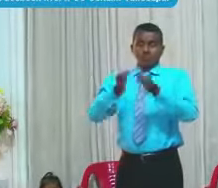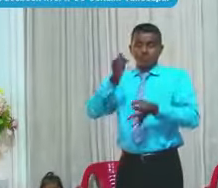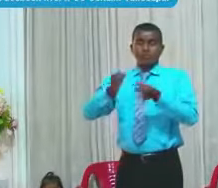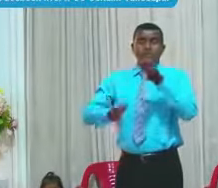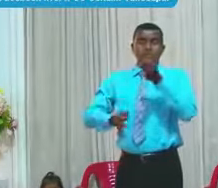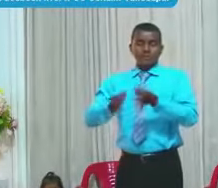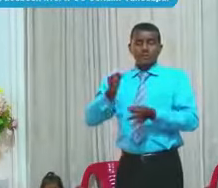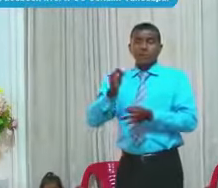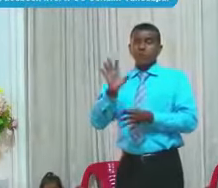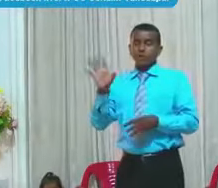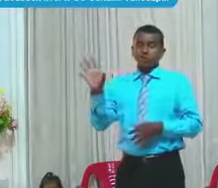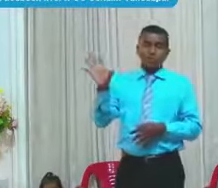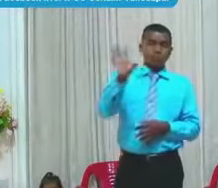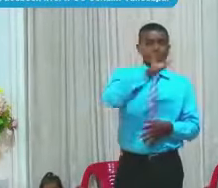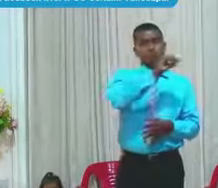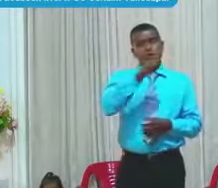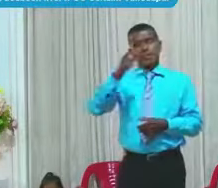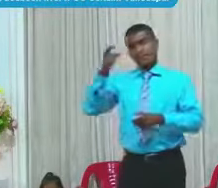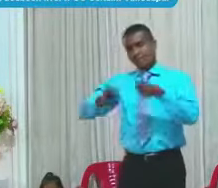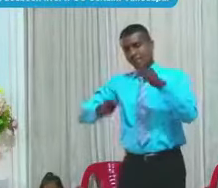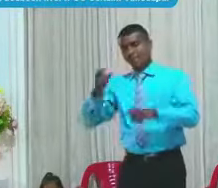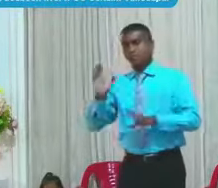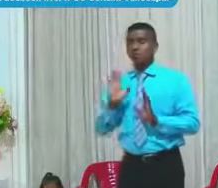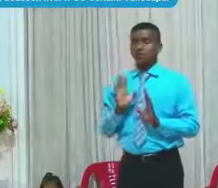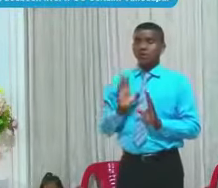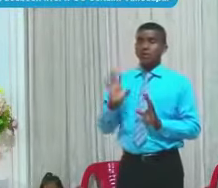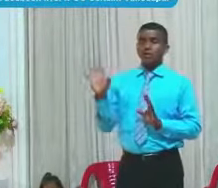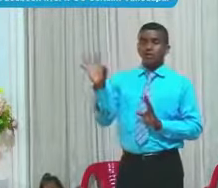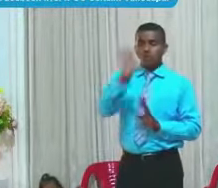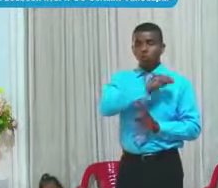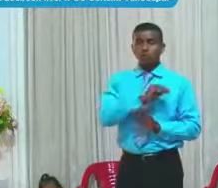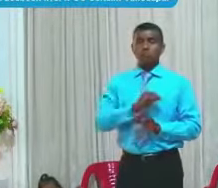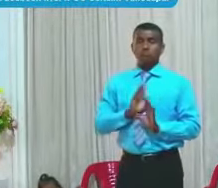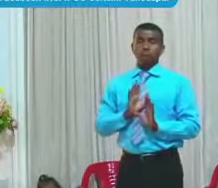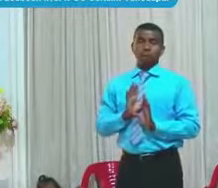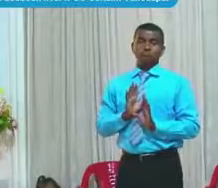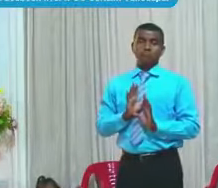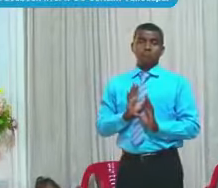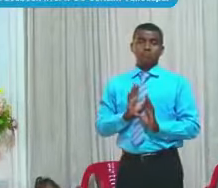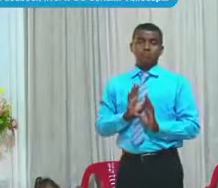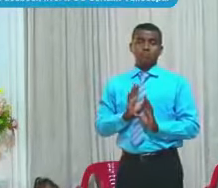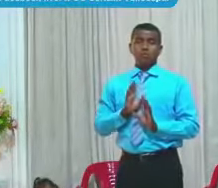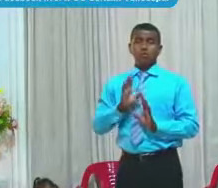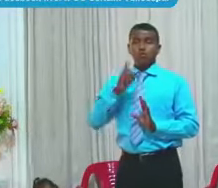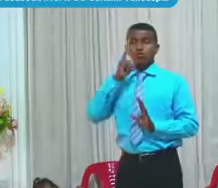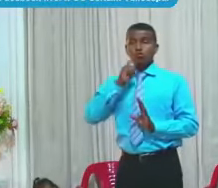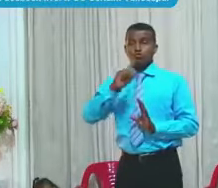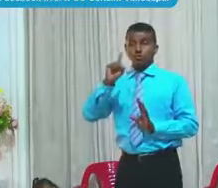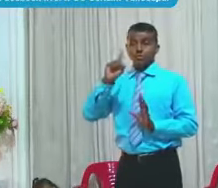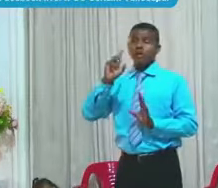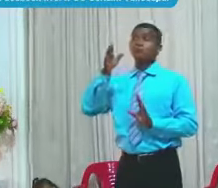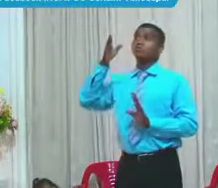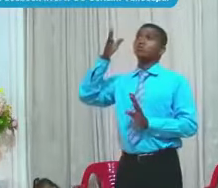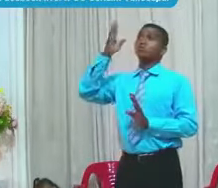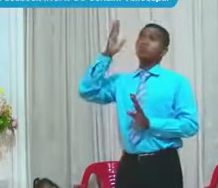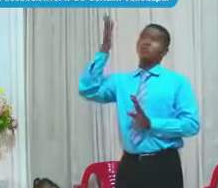Todo ser humano De una O de otra Manera Oye La voz De Dios